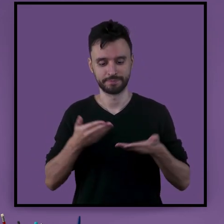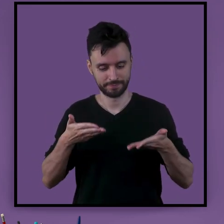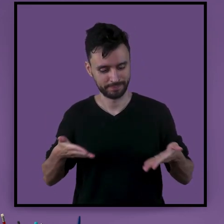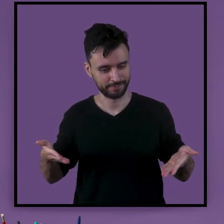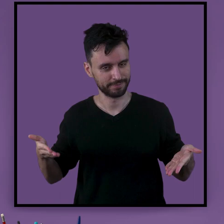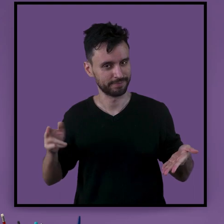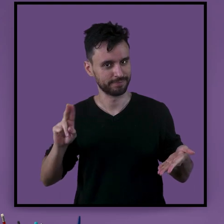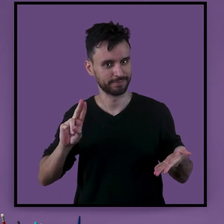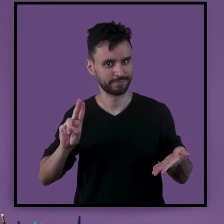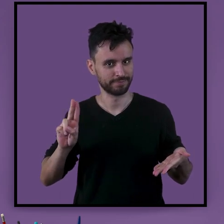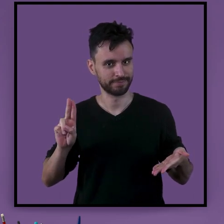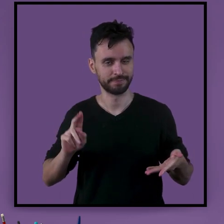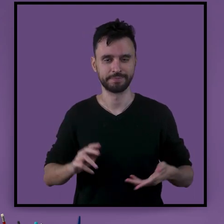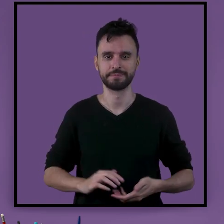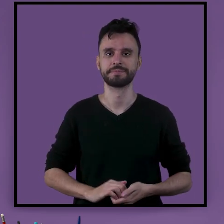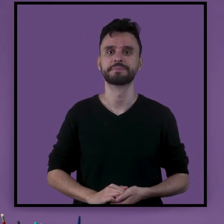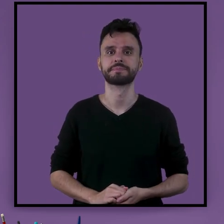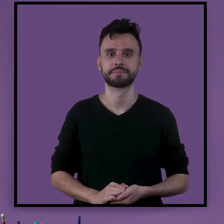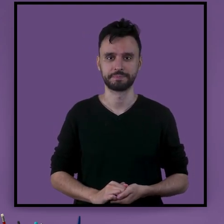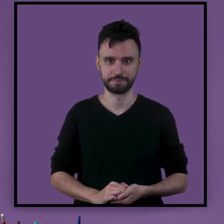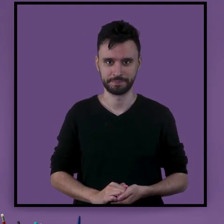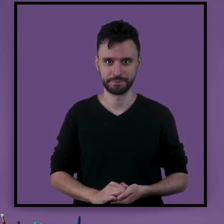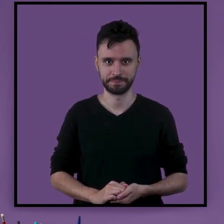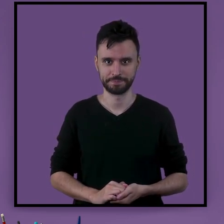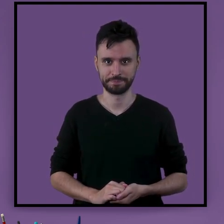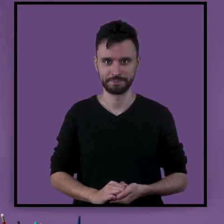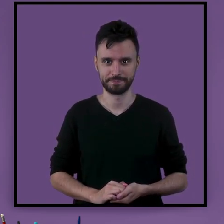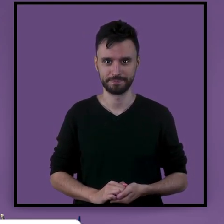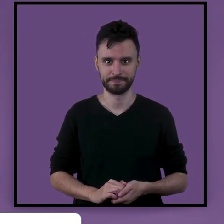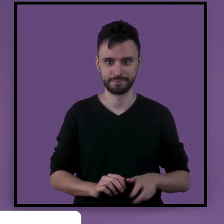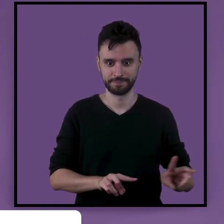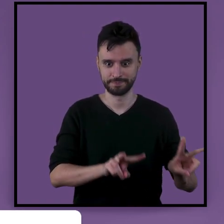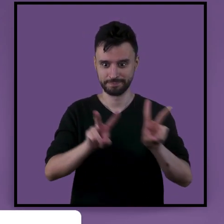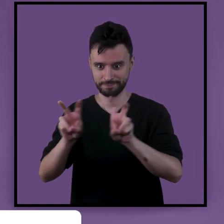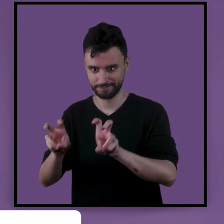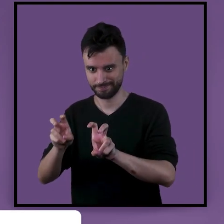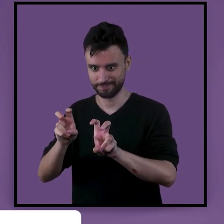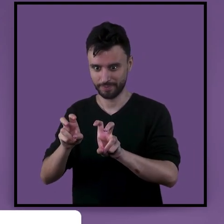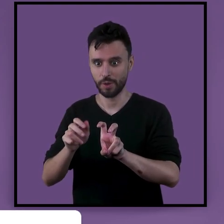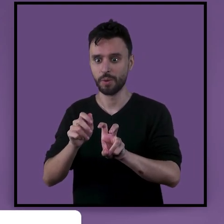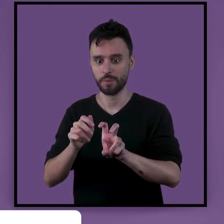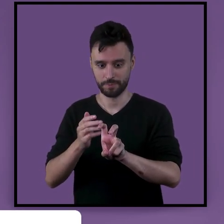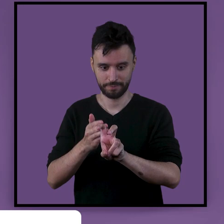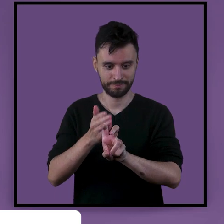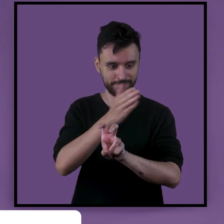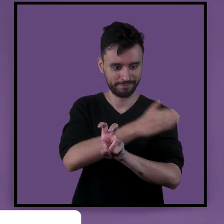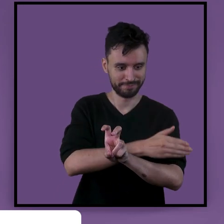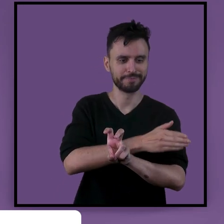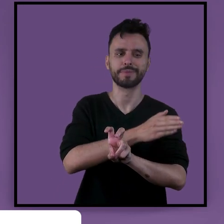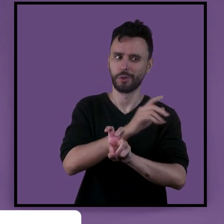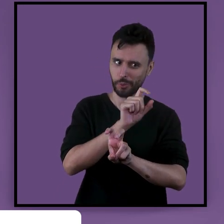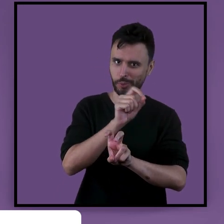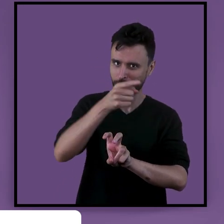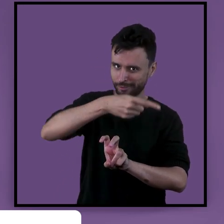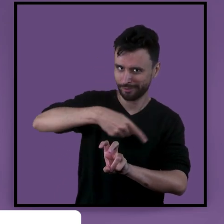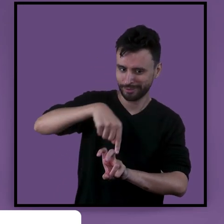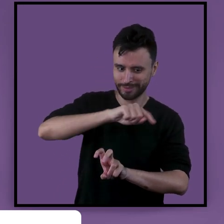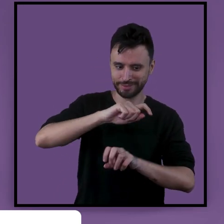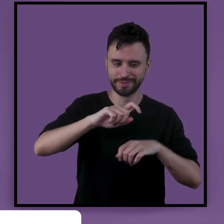E meu nome é Felipe Baleia. Antes de falarmos sobre gêneros musicais, se inscreva no canal